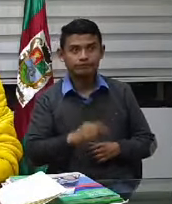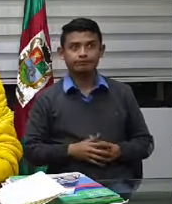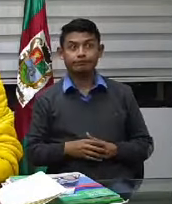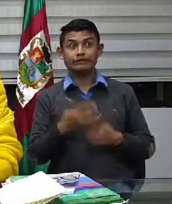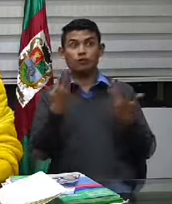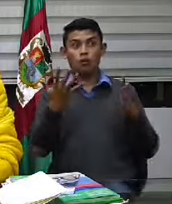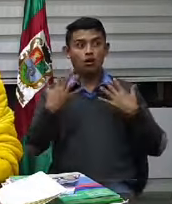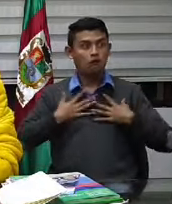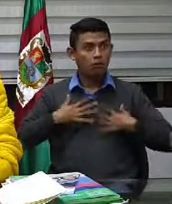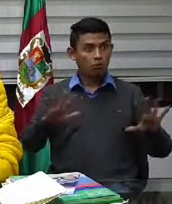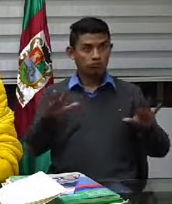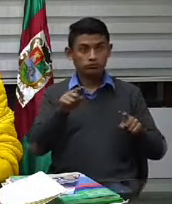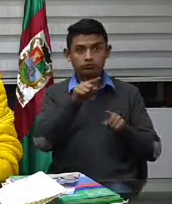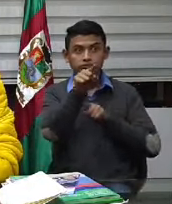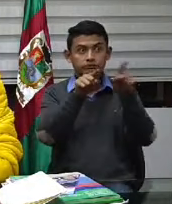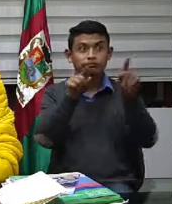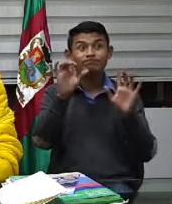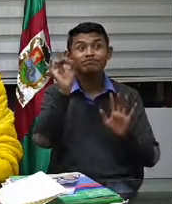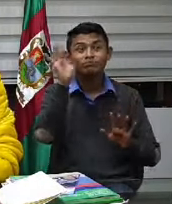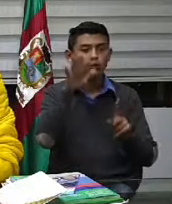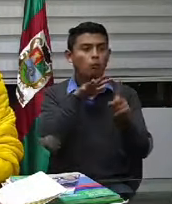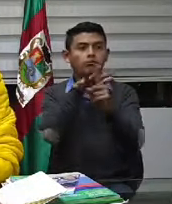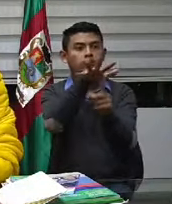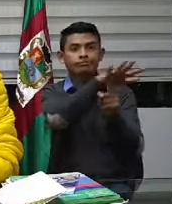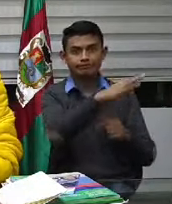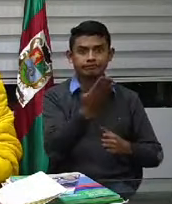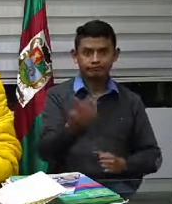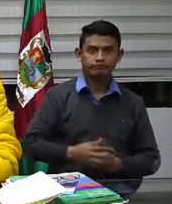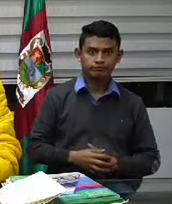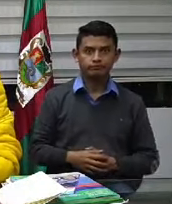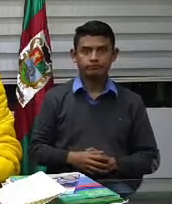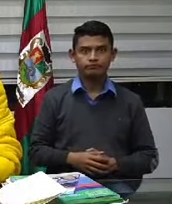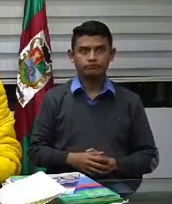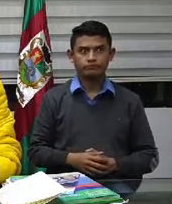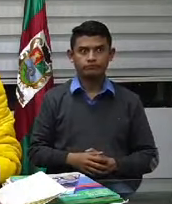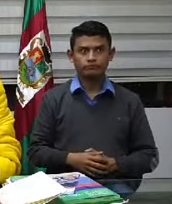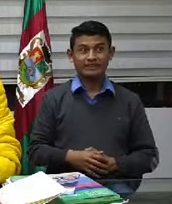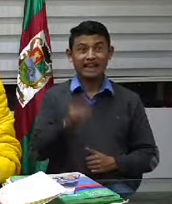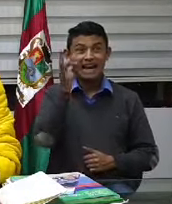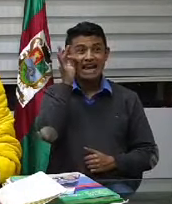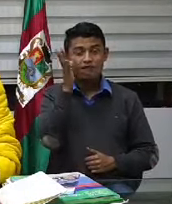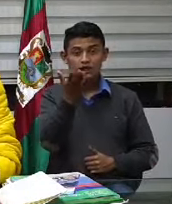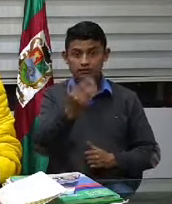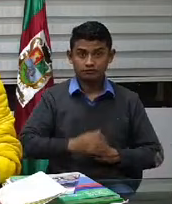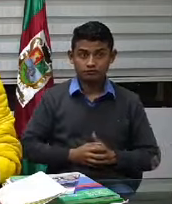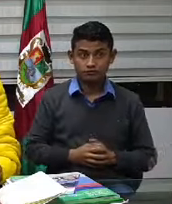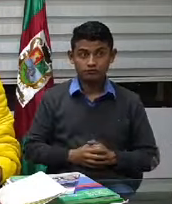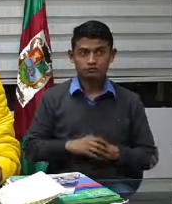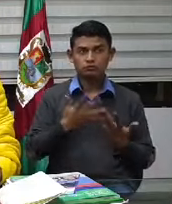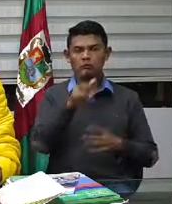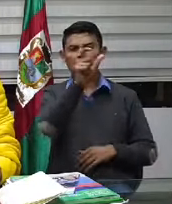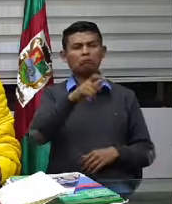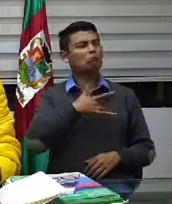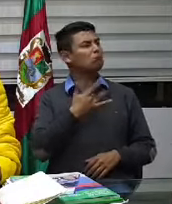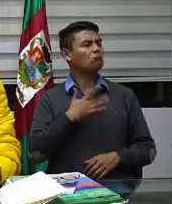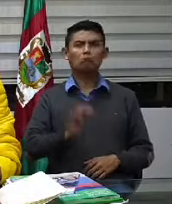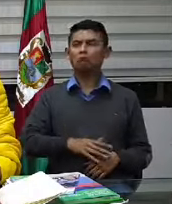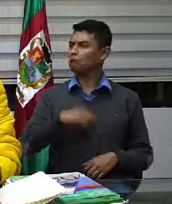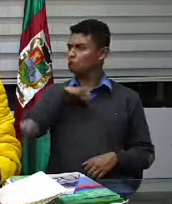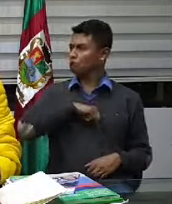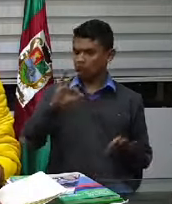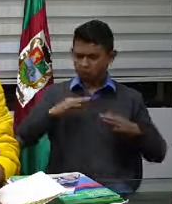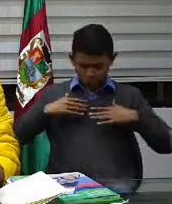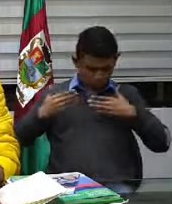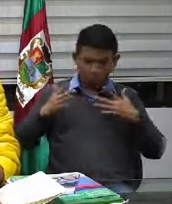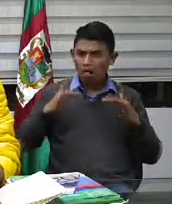nosotros puede ser un portador y los mas graves son los portadores los que no tienen síntomas porque generalmente el que tiene síntomas